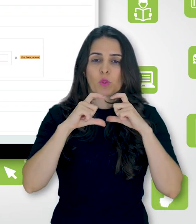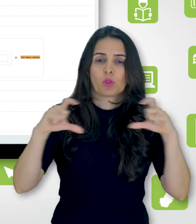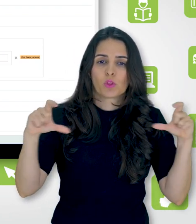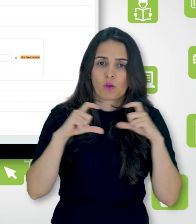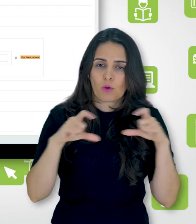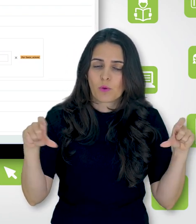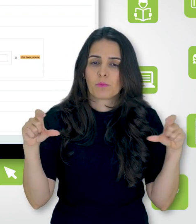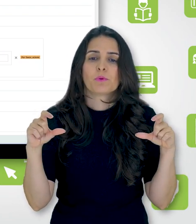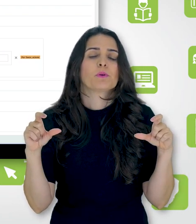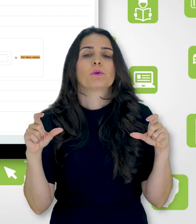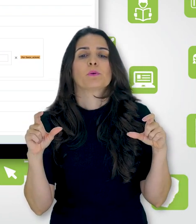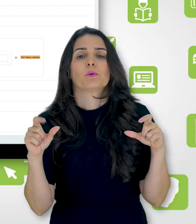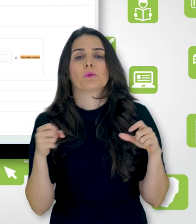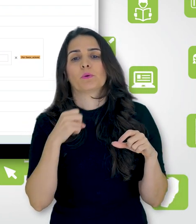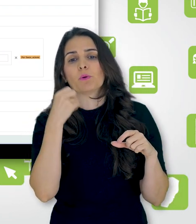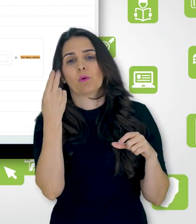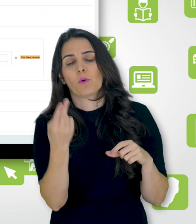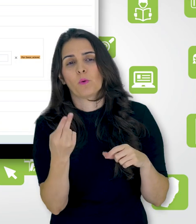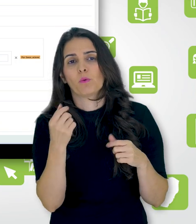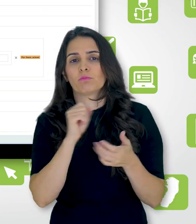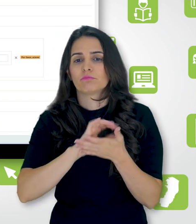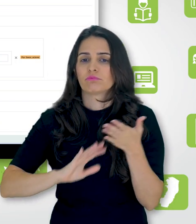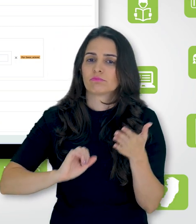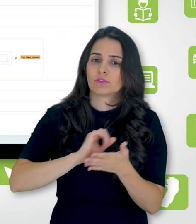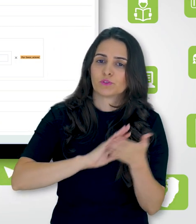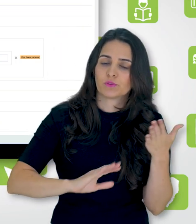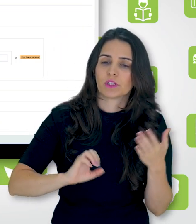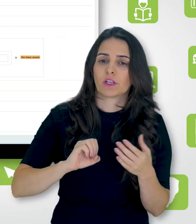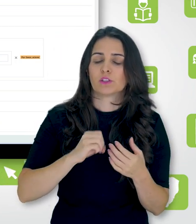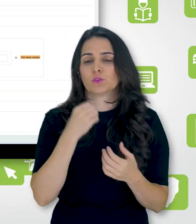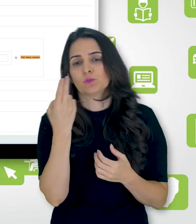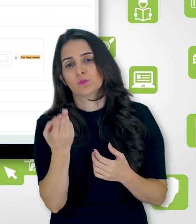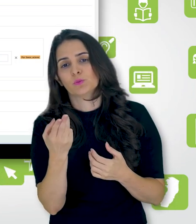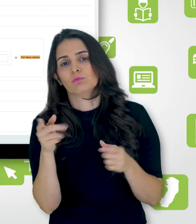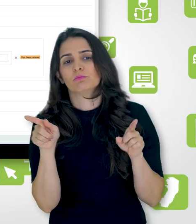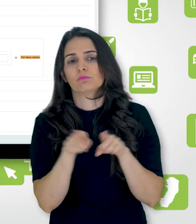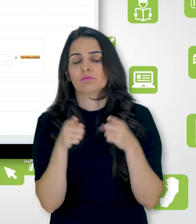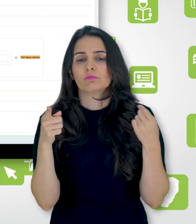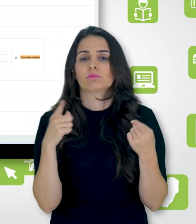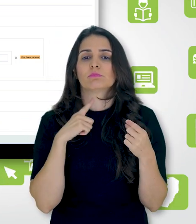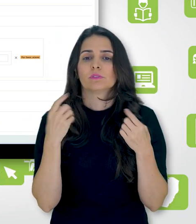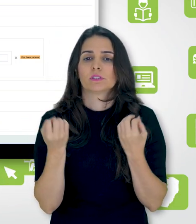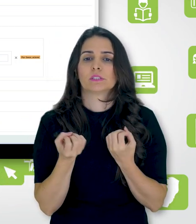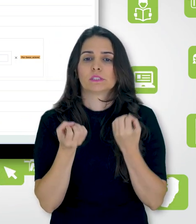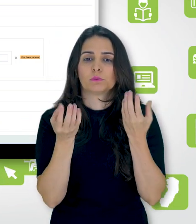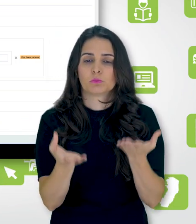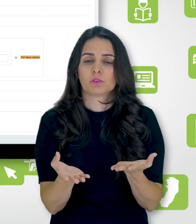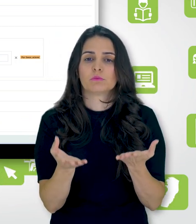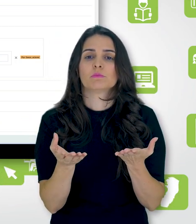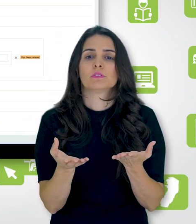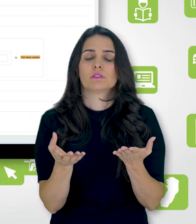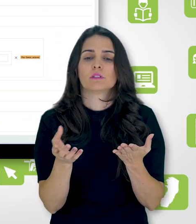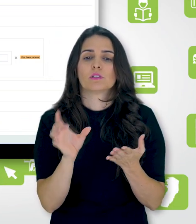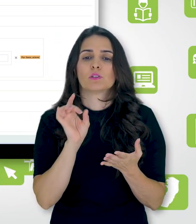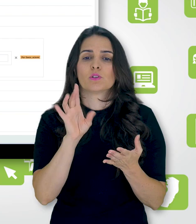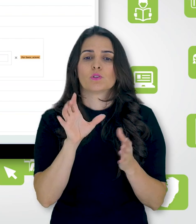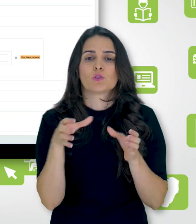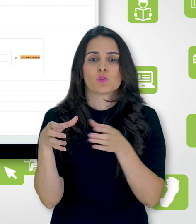restringindo alguma atividade, ou um recurso, ou até mesmo disponibilizando somente para uma turma, ou